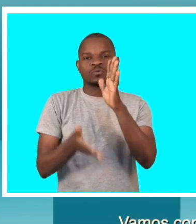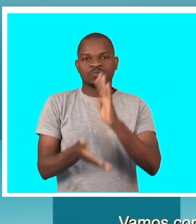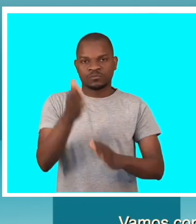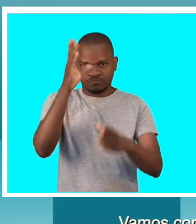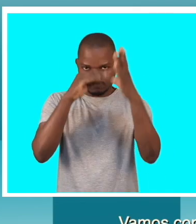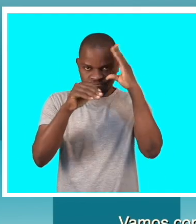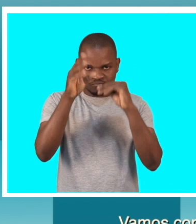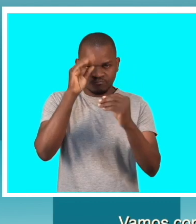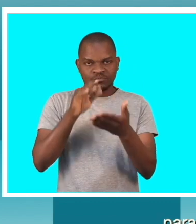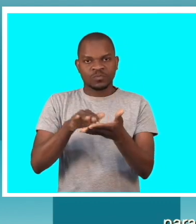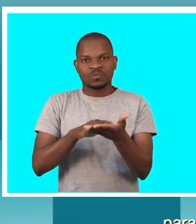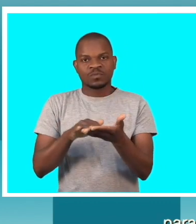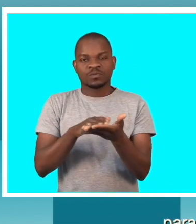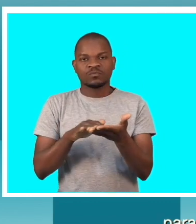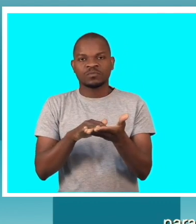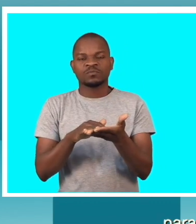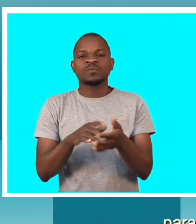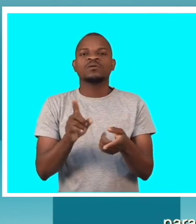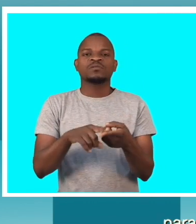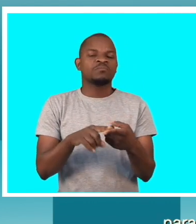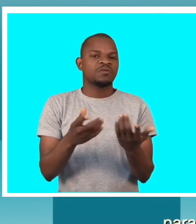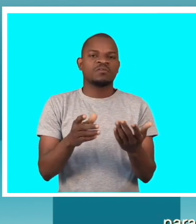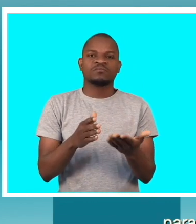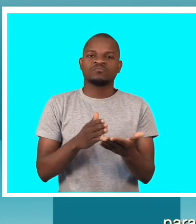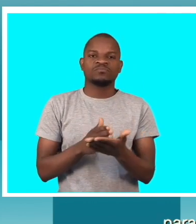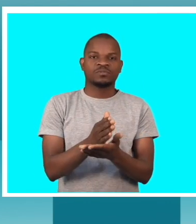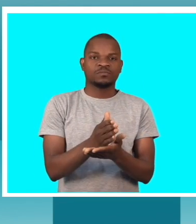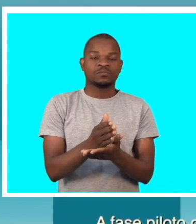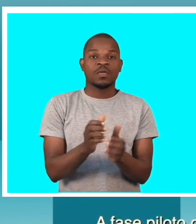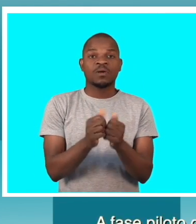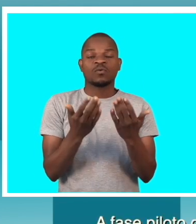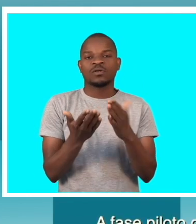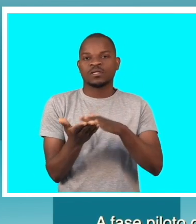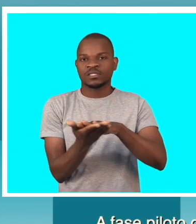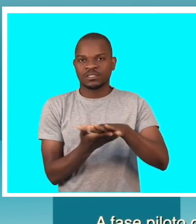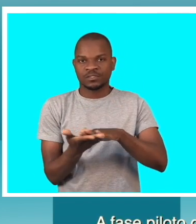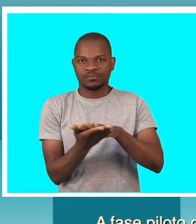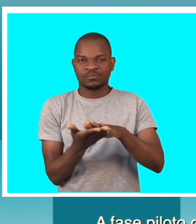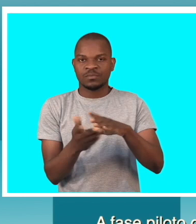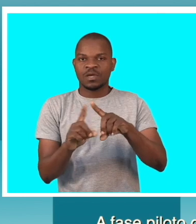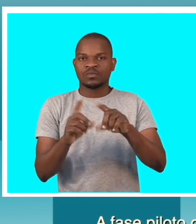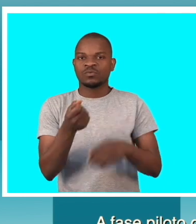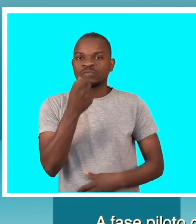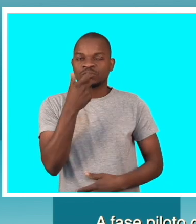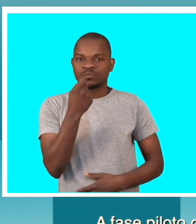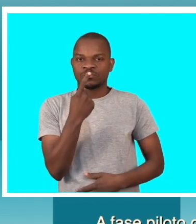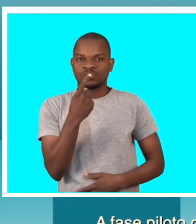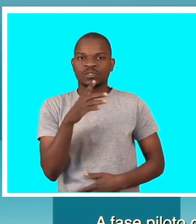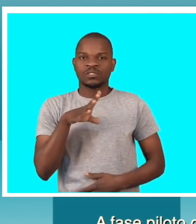pode saber ler em braile, para que possa usufruir, de facto, deste direito. A fase piloto de empacotamento de medicamentos com